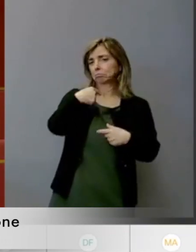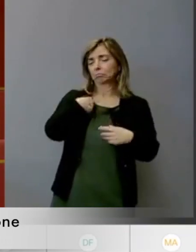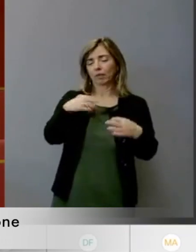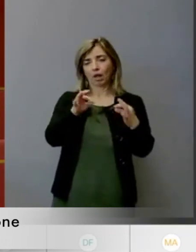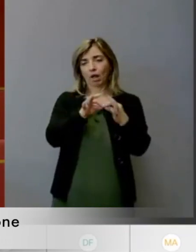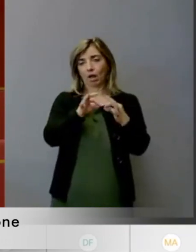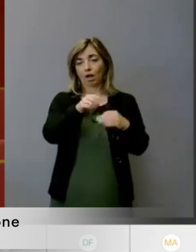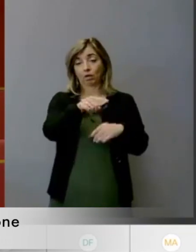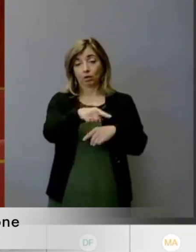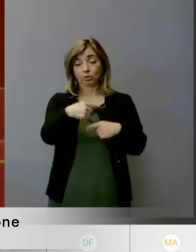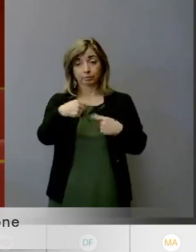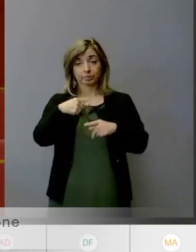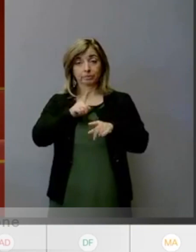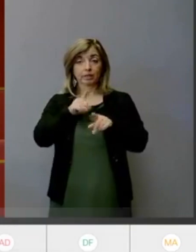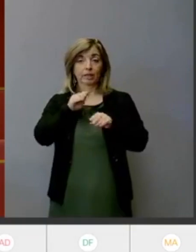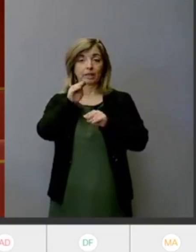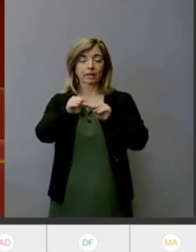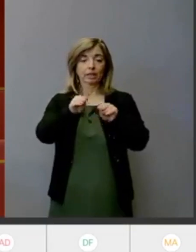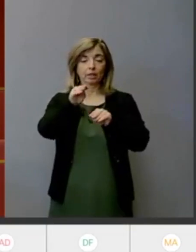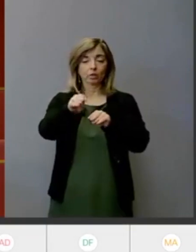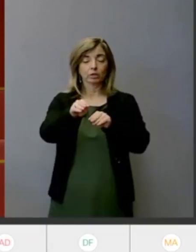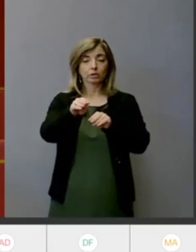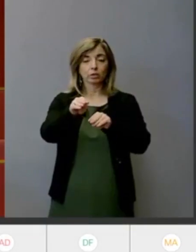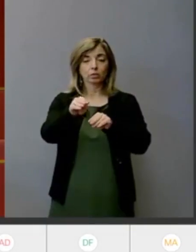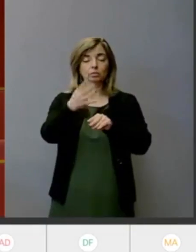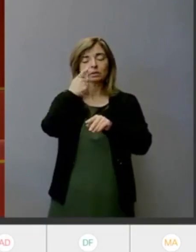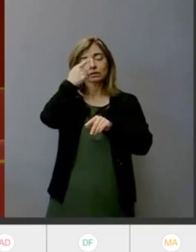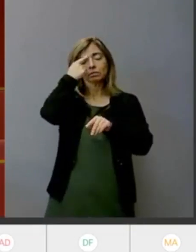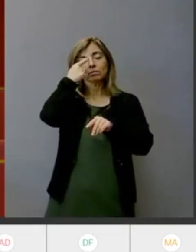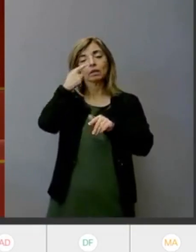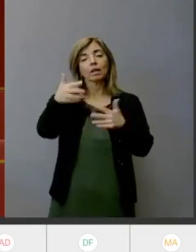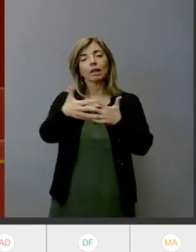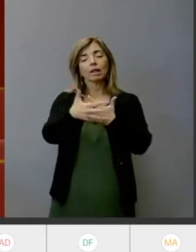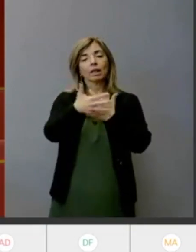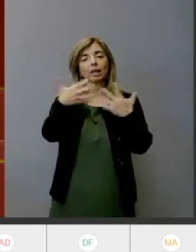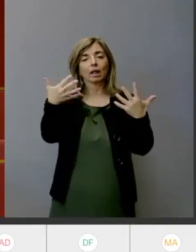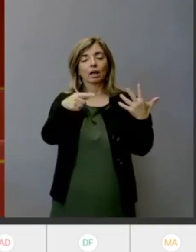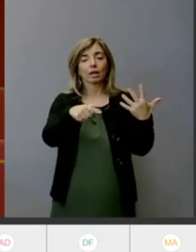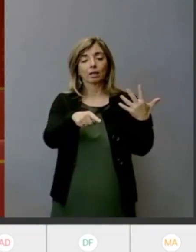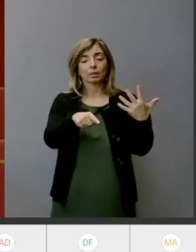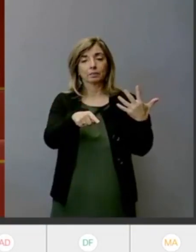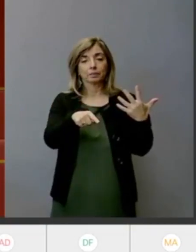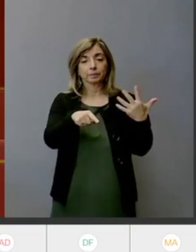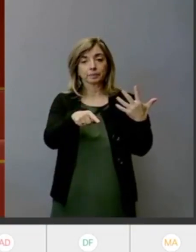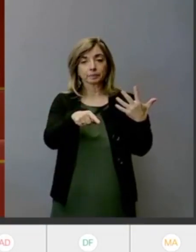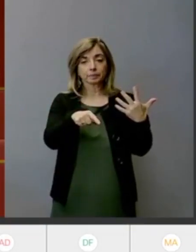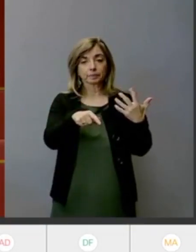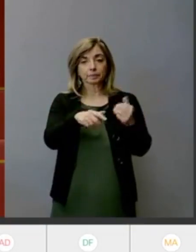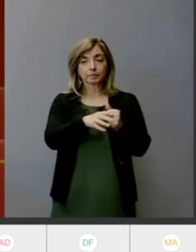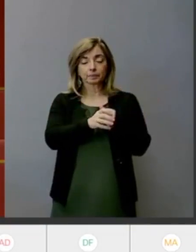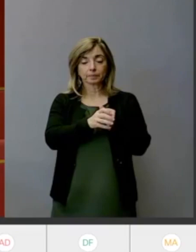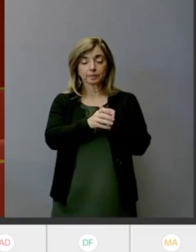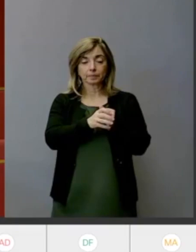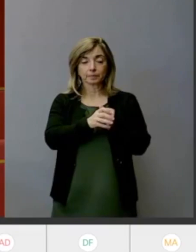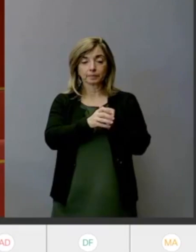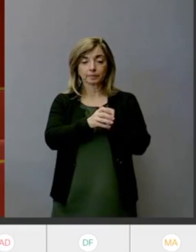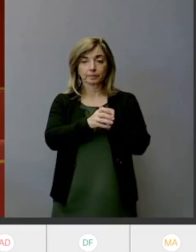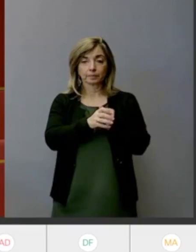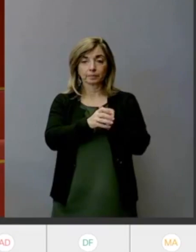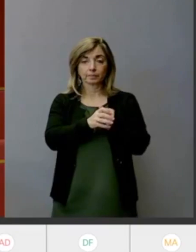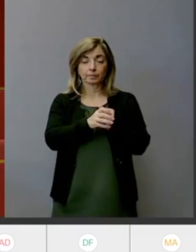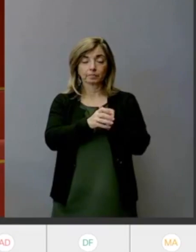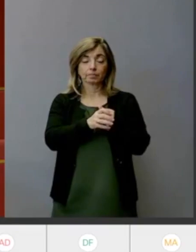su una richiesta di chiarimenti, chiarimenti che in maniera un po' ormai dico